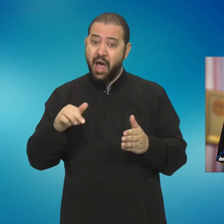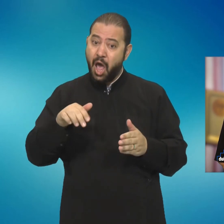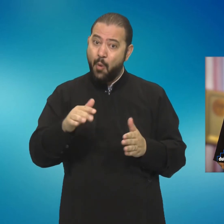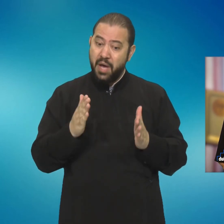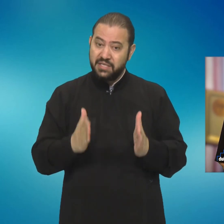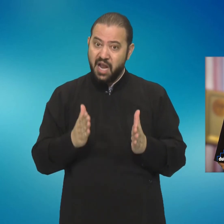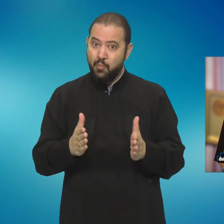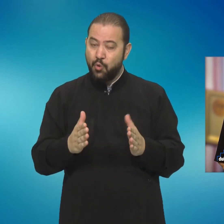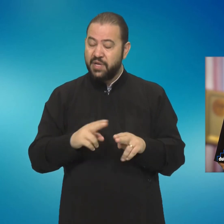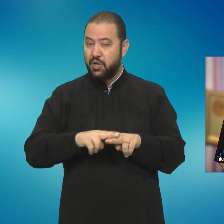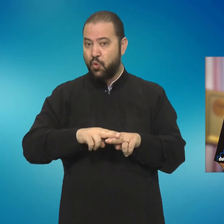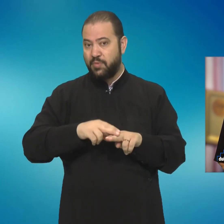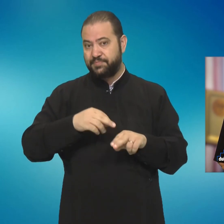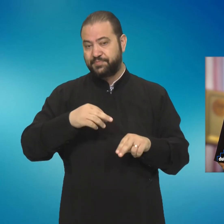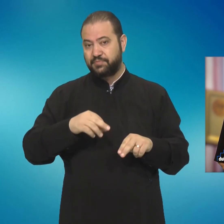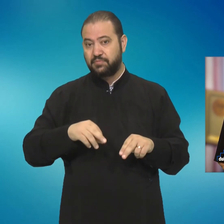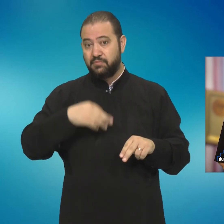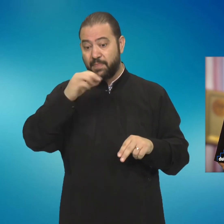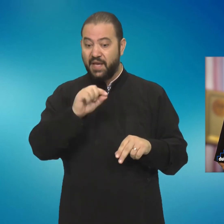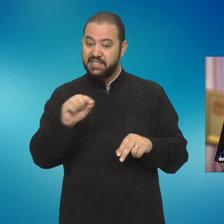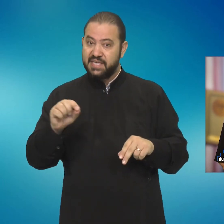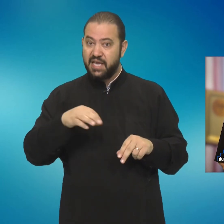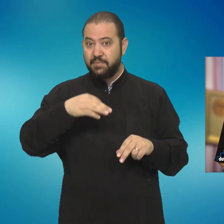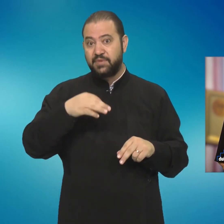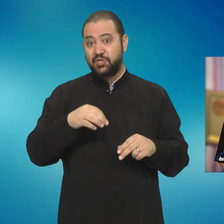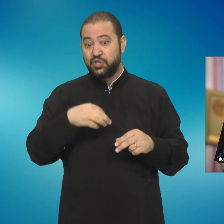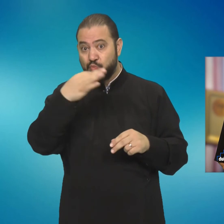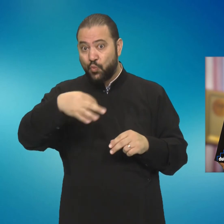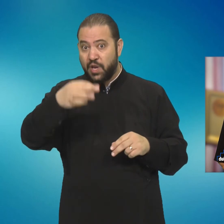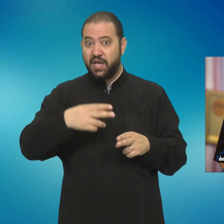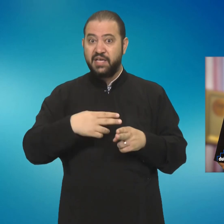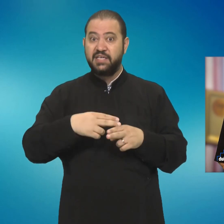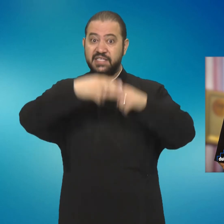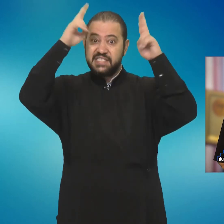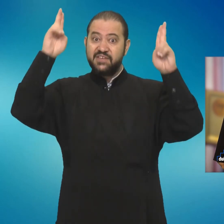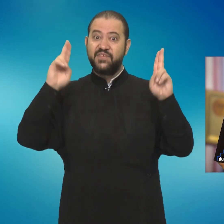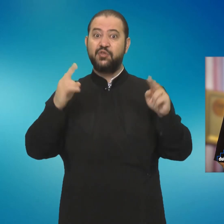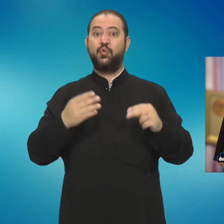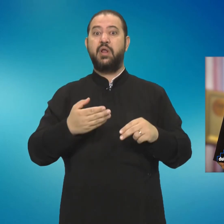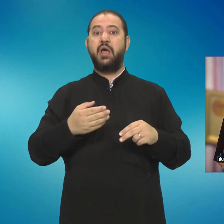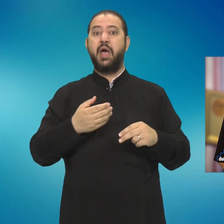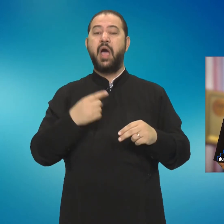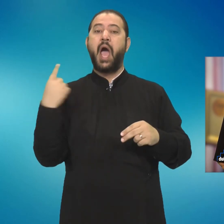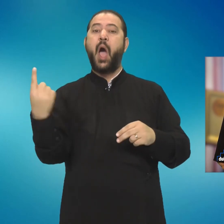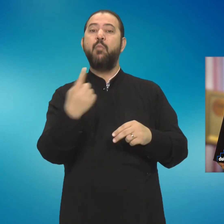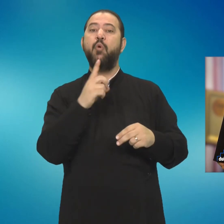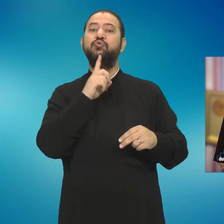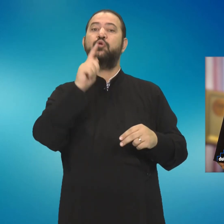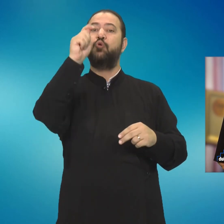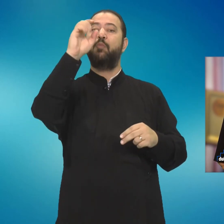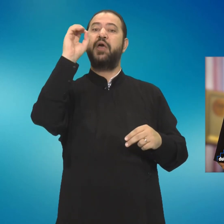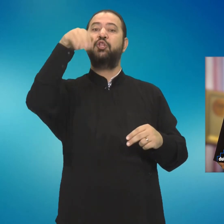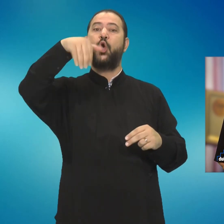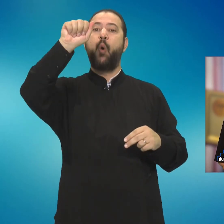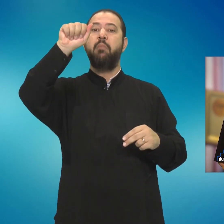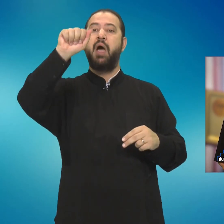învierii, și pe mărturia Sfântului Toma și a apostolilor mijloci cu cărora a venit și pe mărturia celor